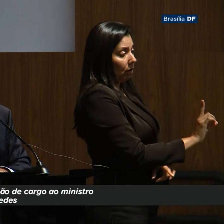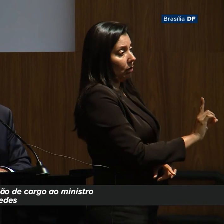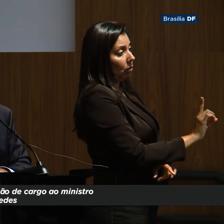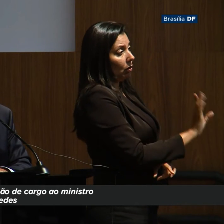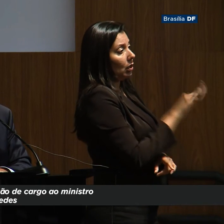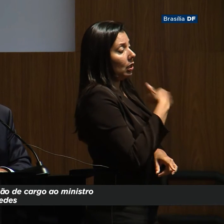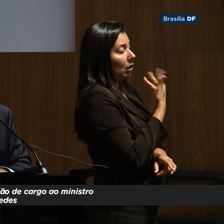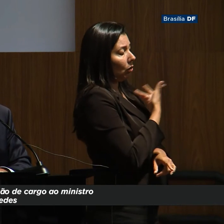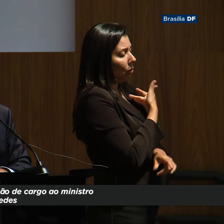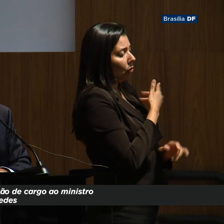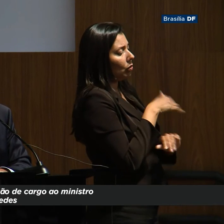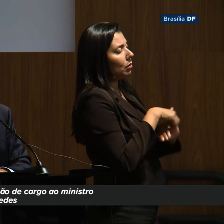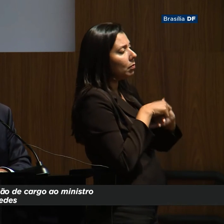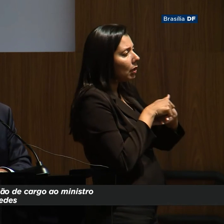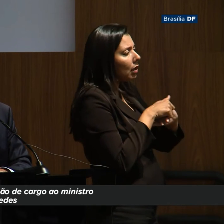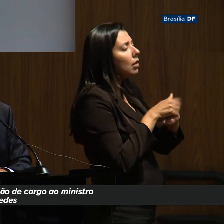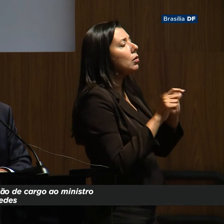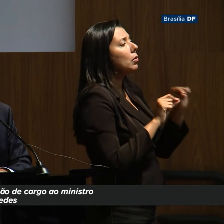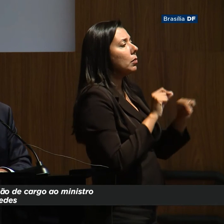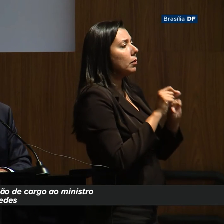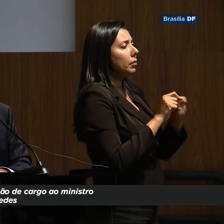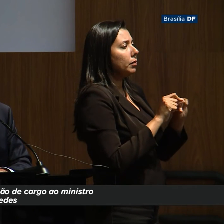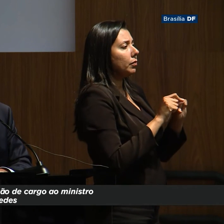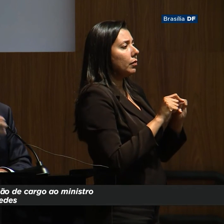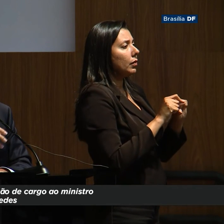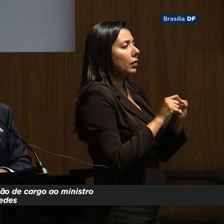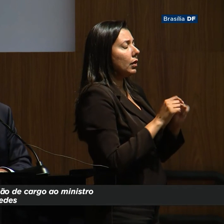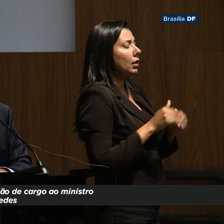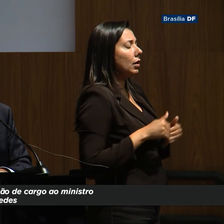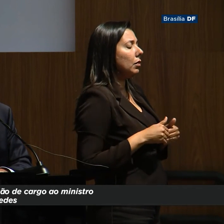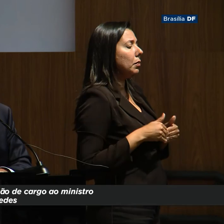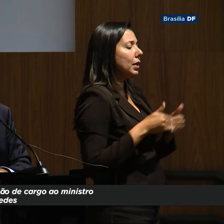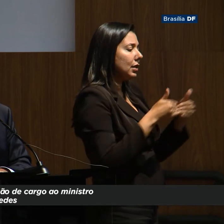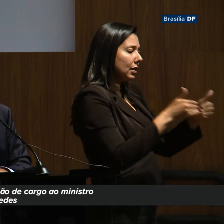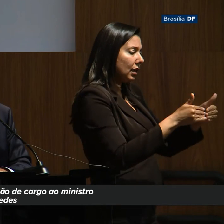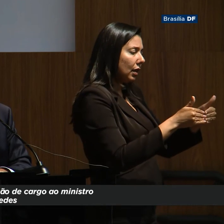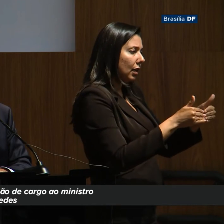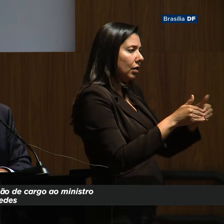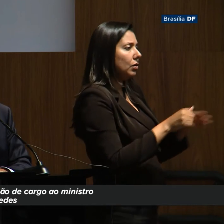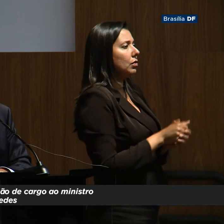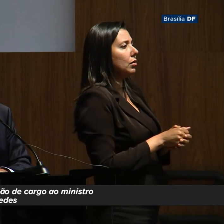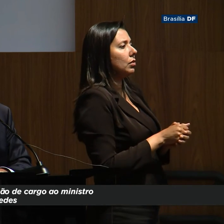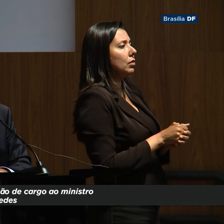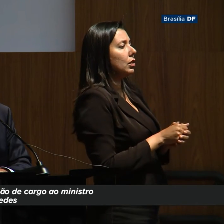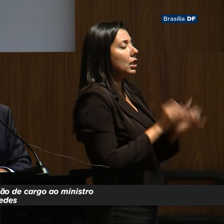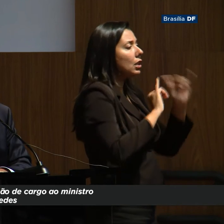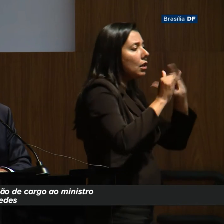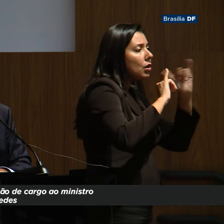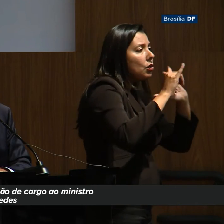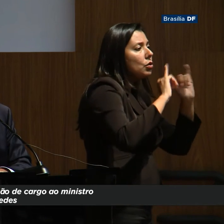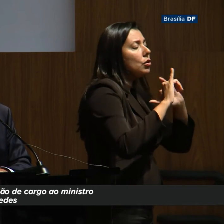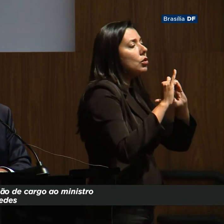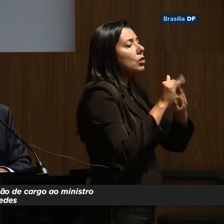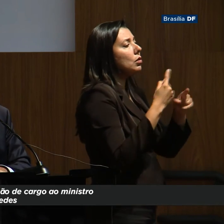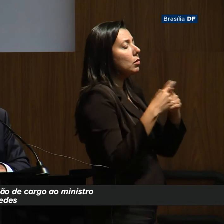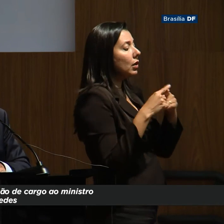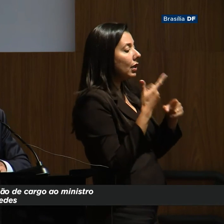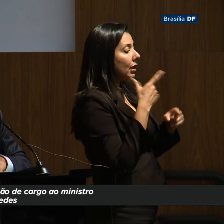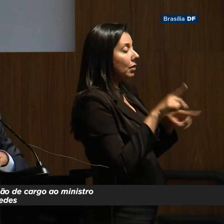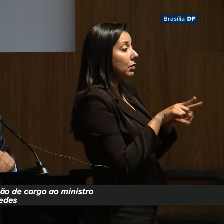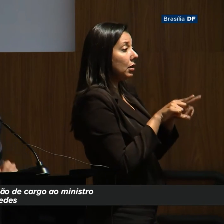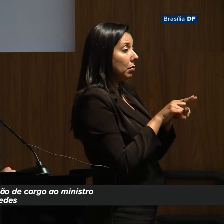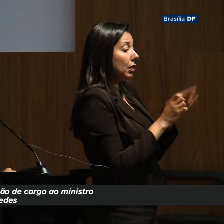E aí a nossa parceria com o Ministério de Minas e Energia, Ministério de Infraestrutura, porque nós queremos as concessões, as